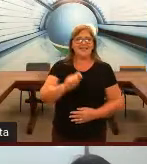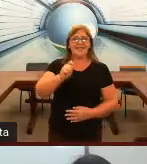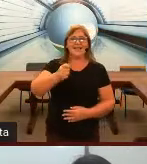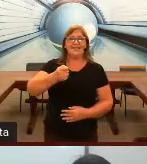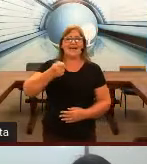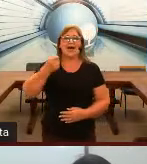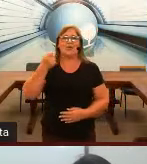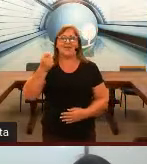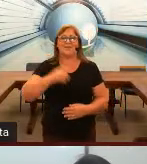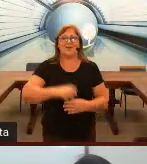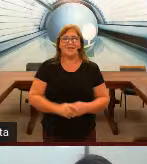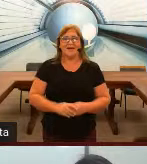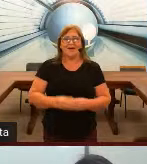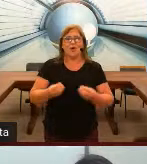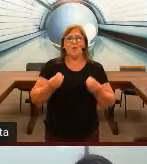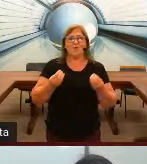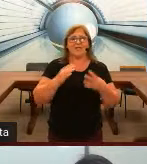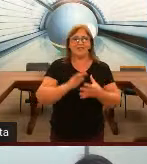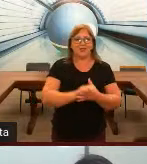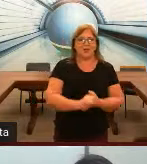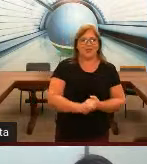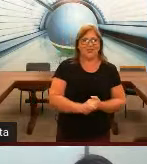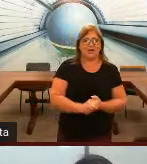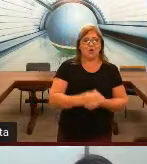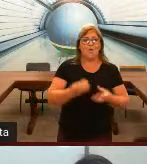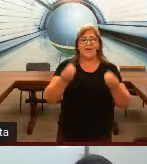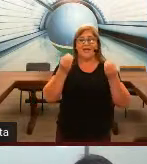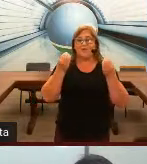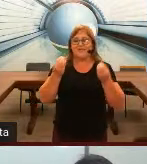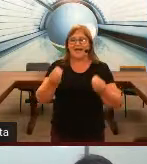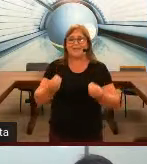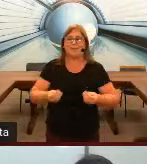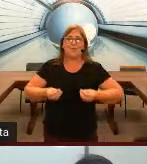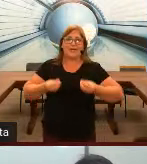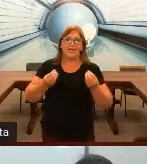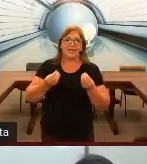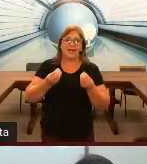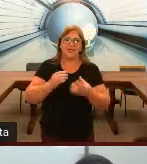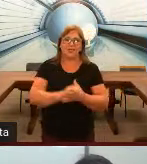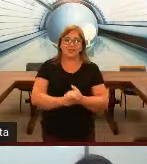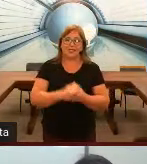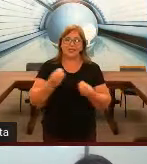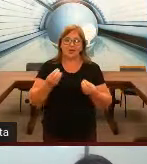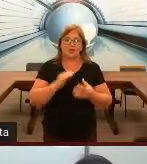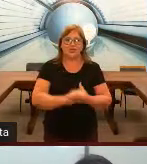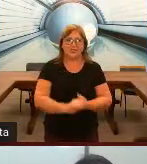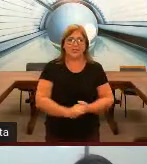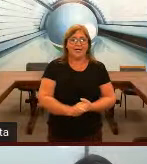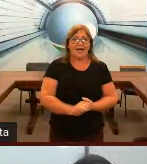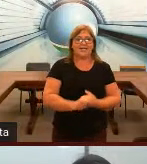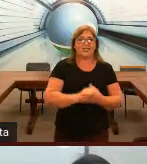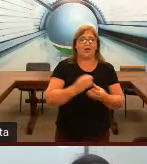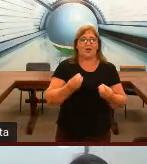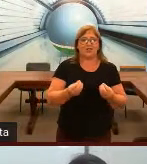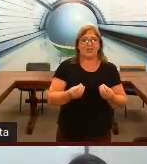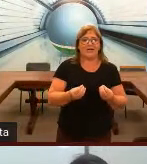sinalizar com as mãos. Como que é datilologia? Como que ela é usada? Por que que tem a datilologia? A datilologia